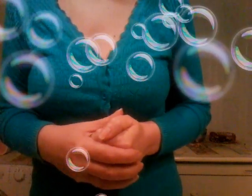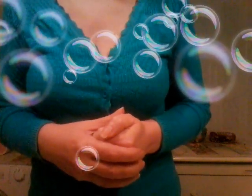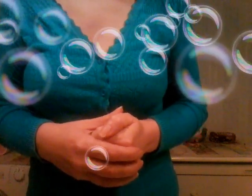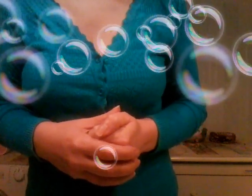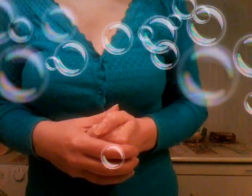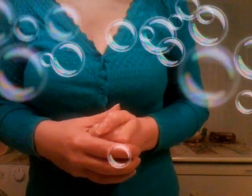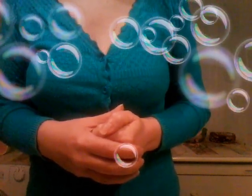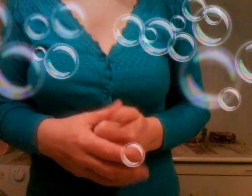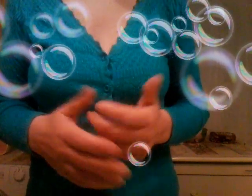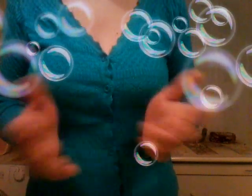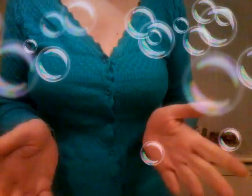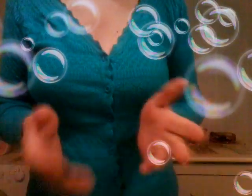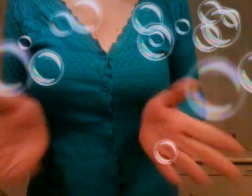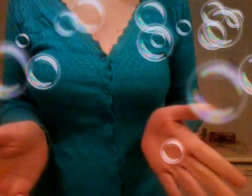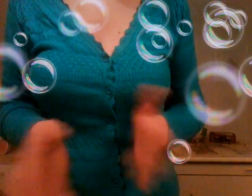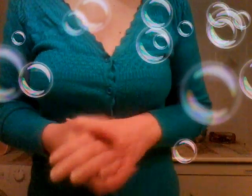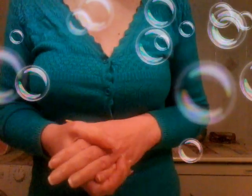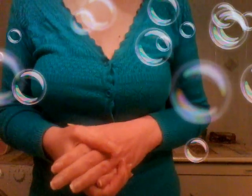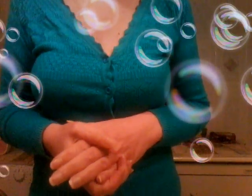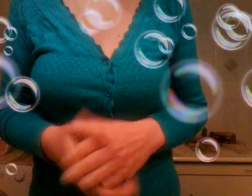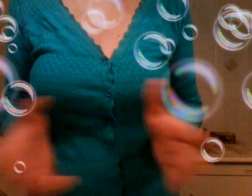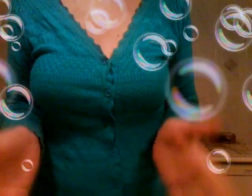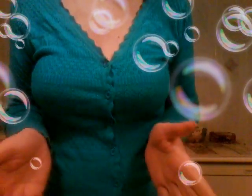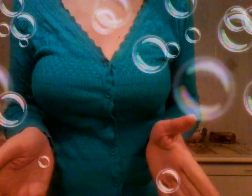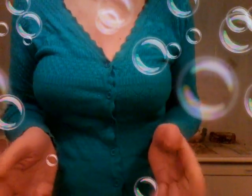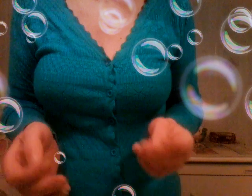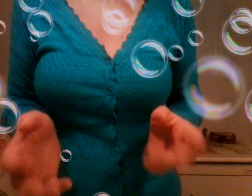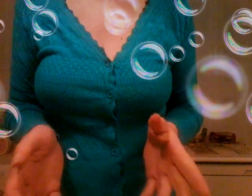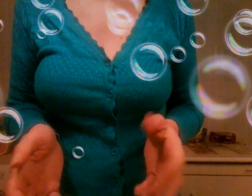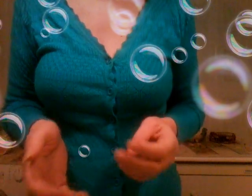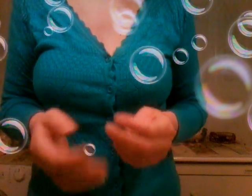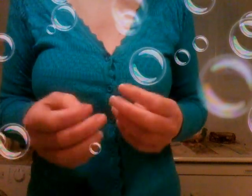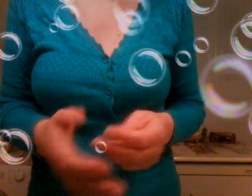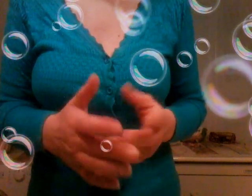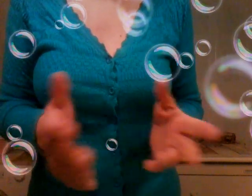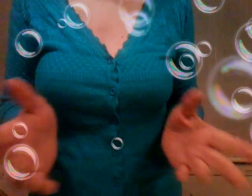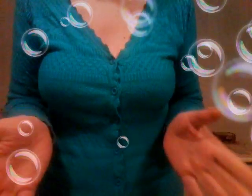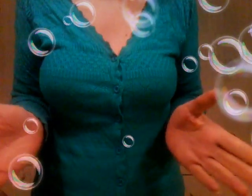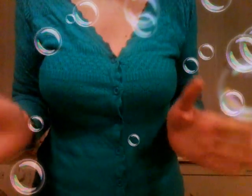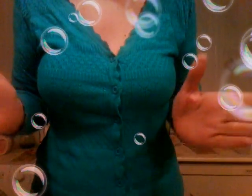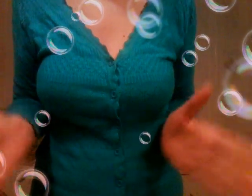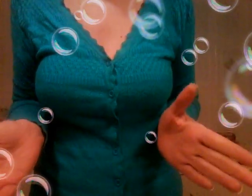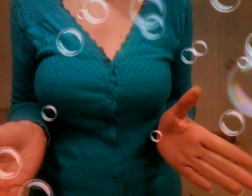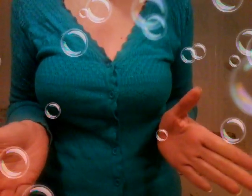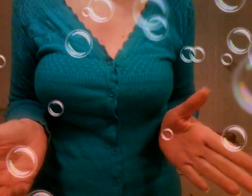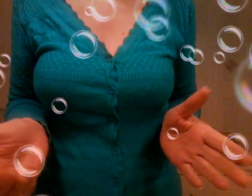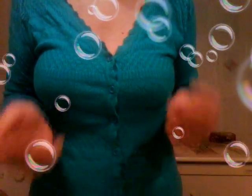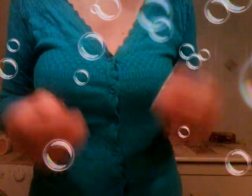però però io ho le mie idee non le levo ci sono dei principi per me inviolabili che l